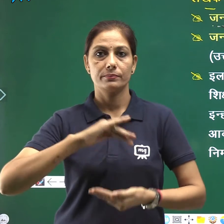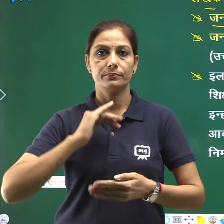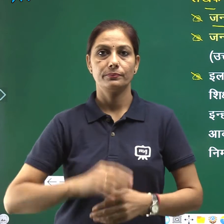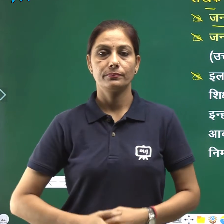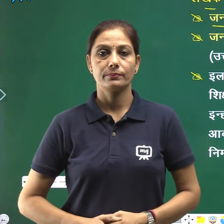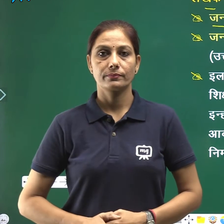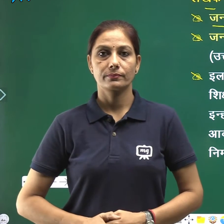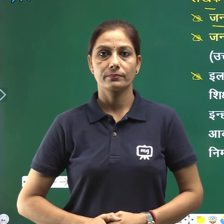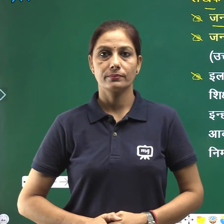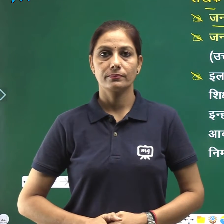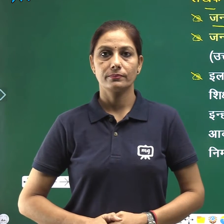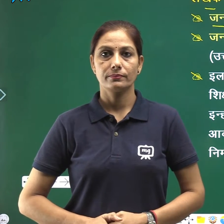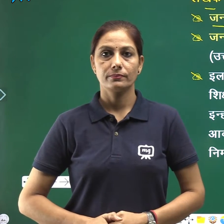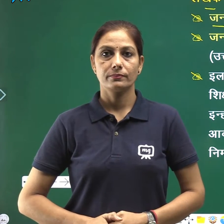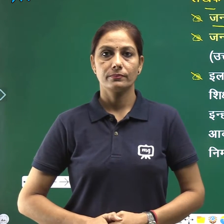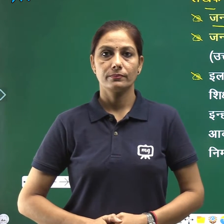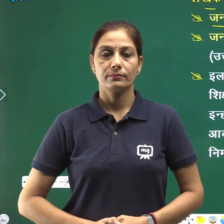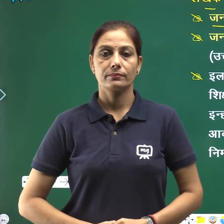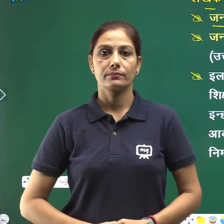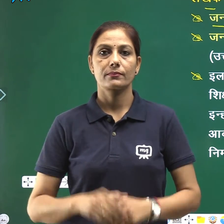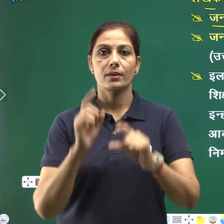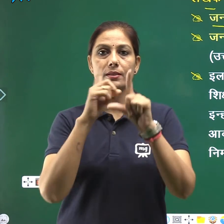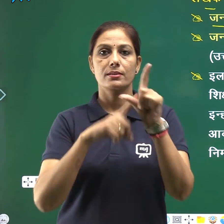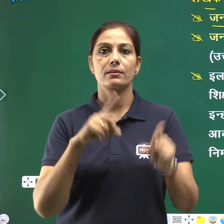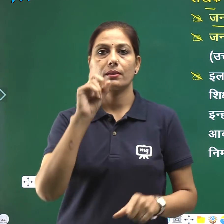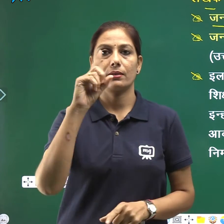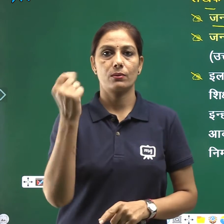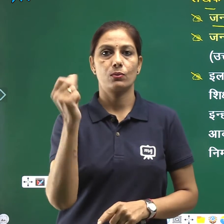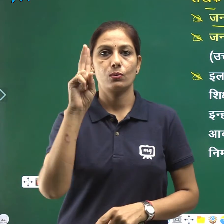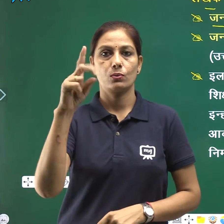सन 1927 में हुआ